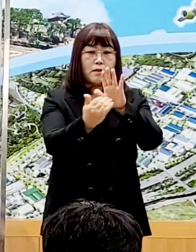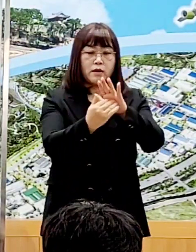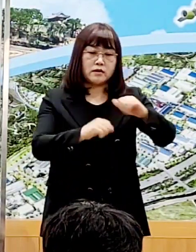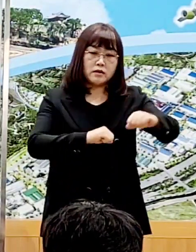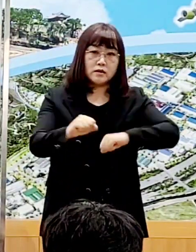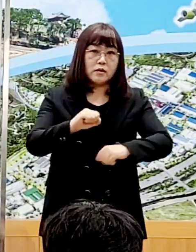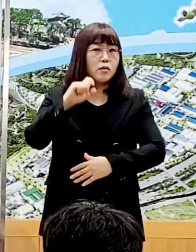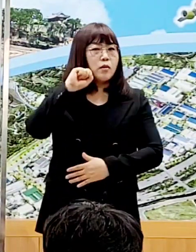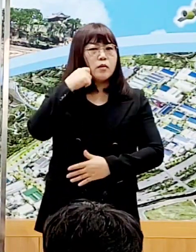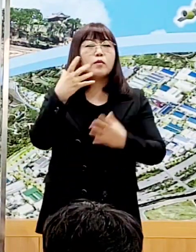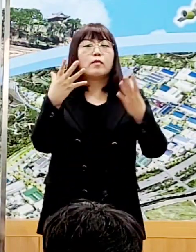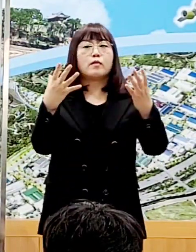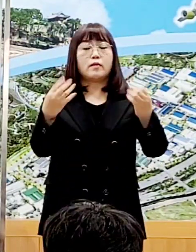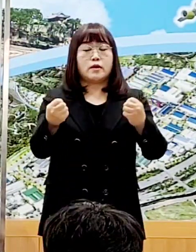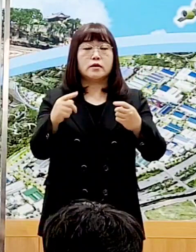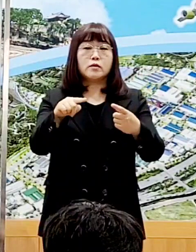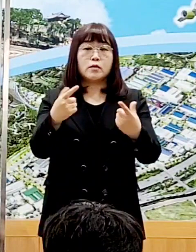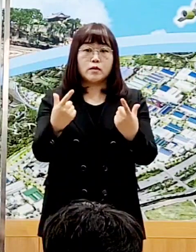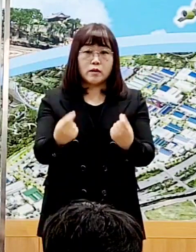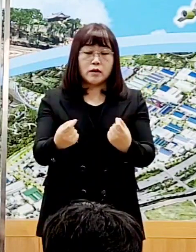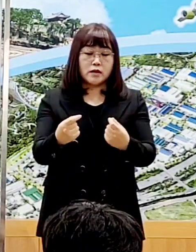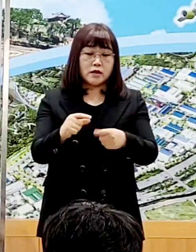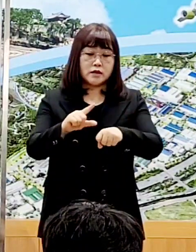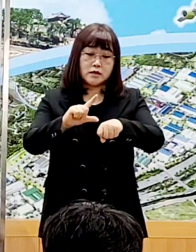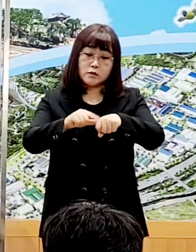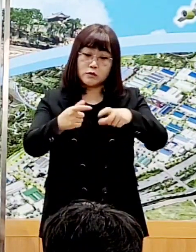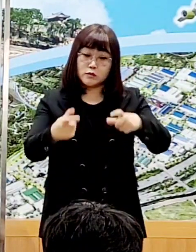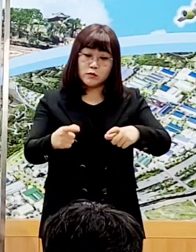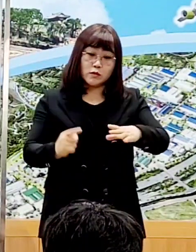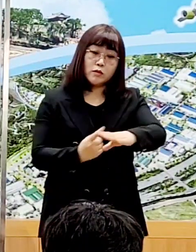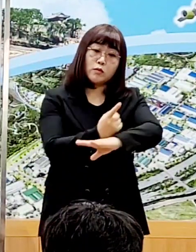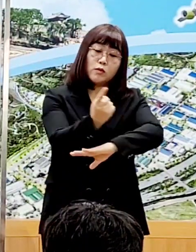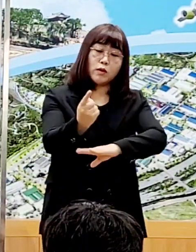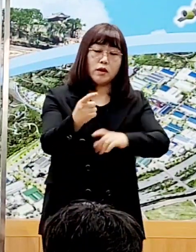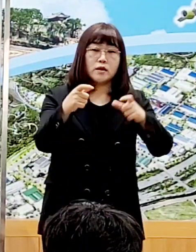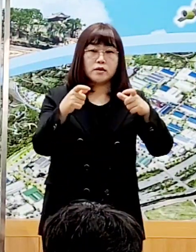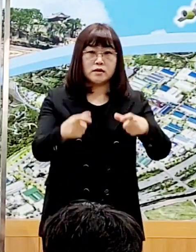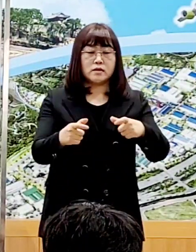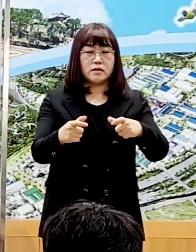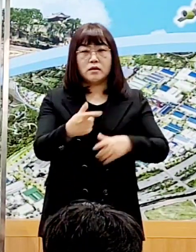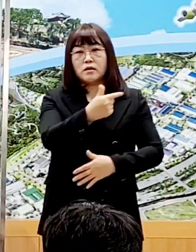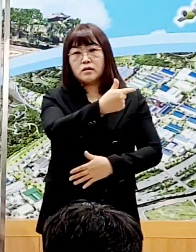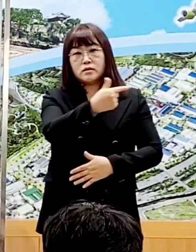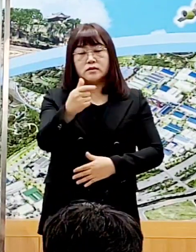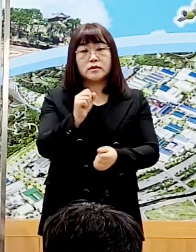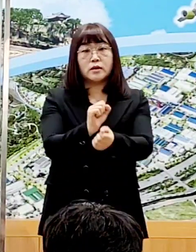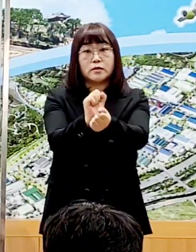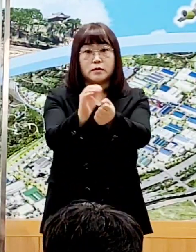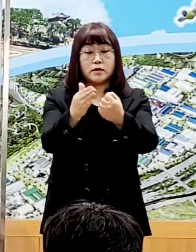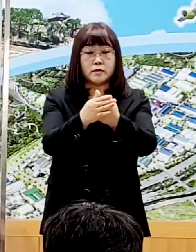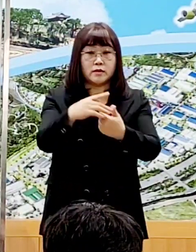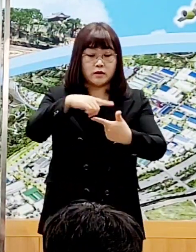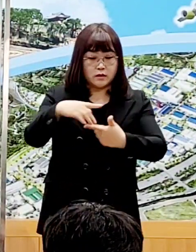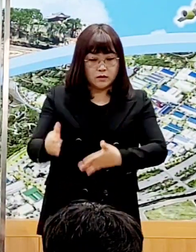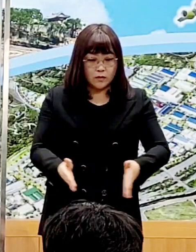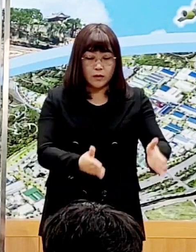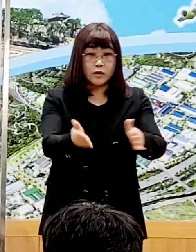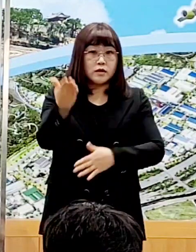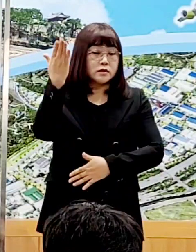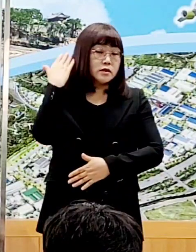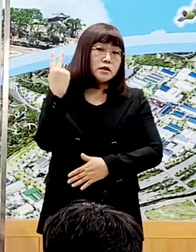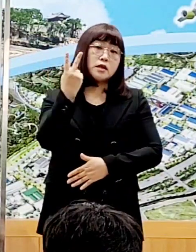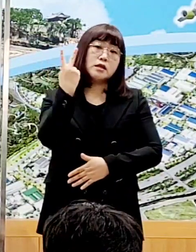겪고 있습니다. 이처럼 비수도권 지역의 대규모 감염 여파로 경남도는 지난